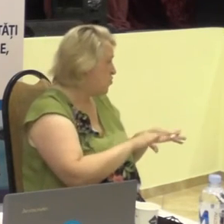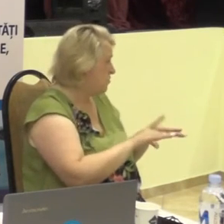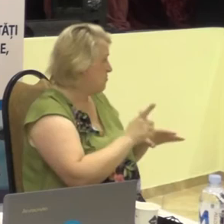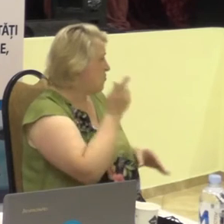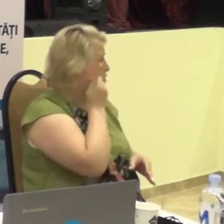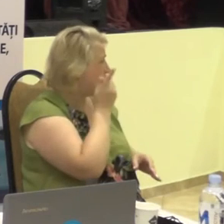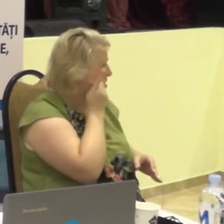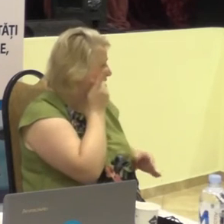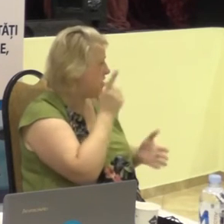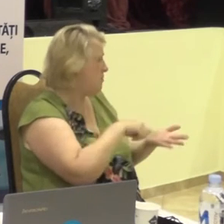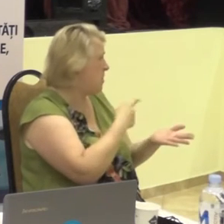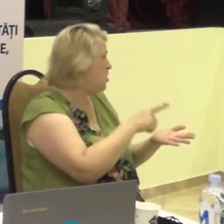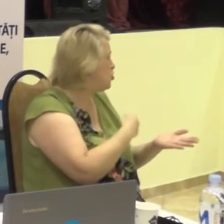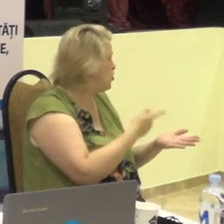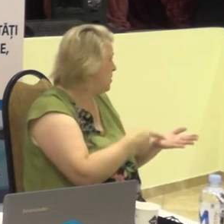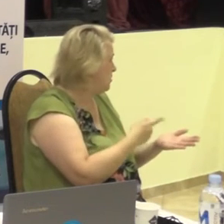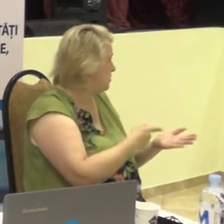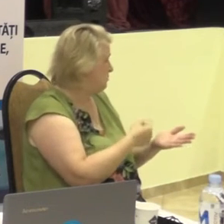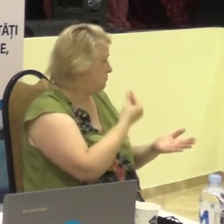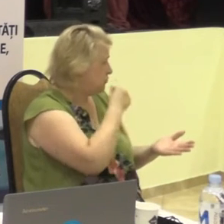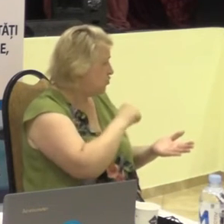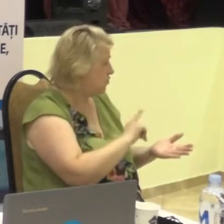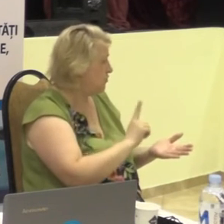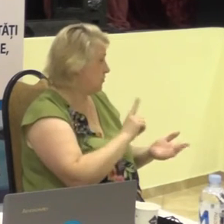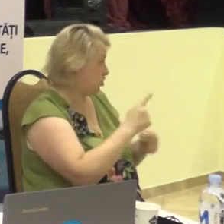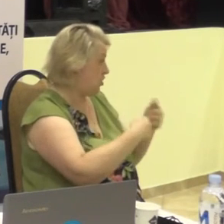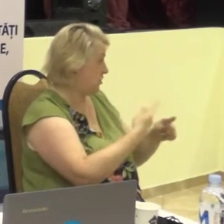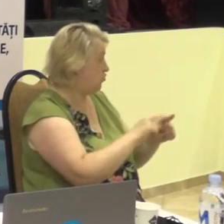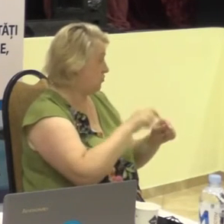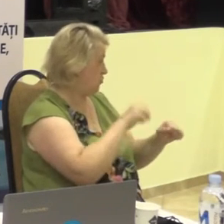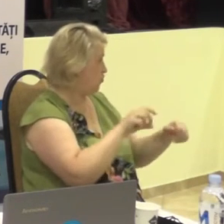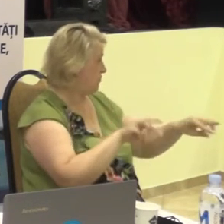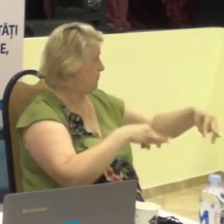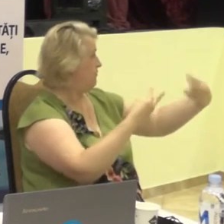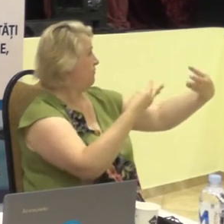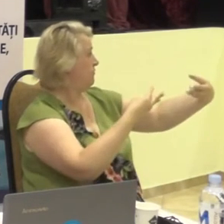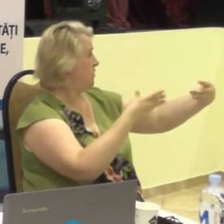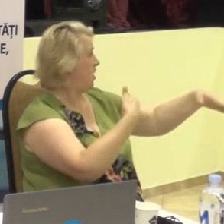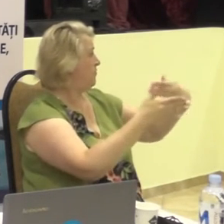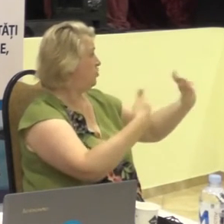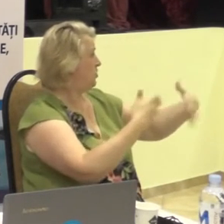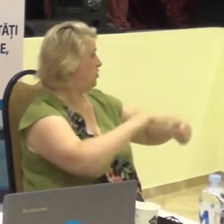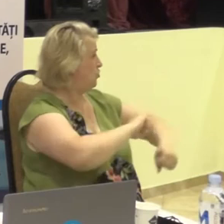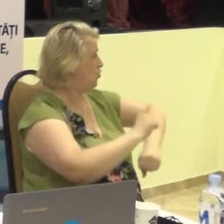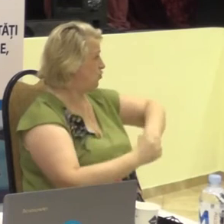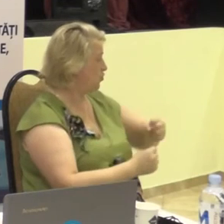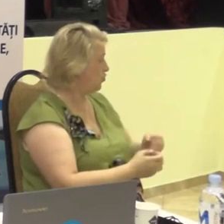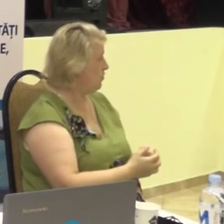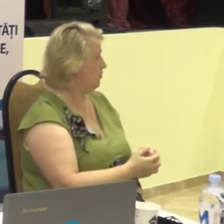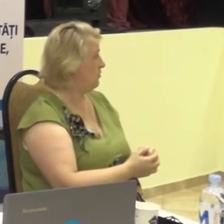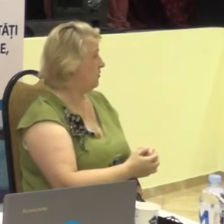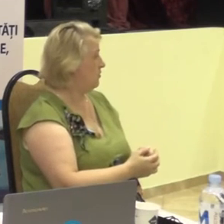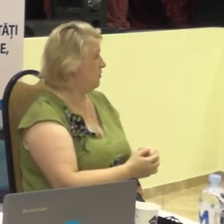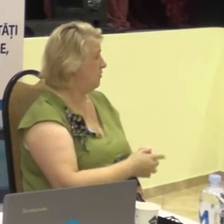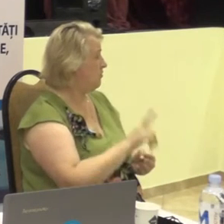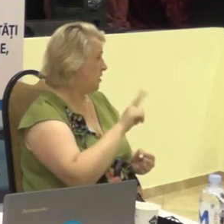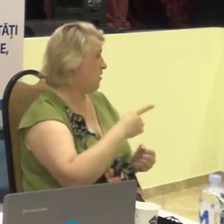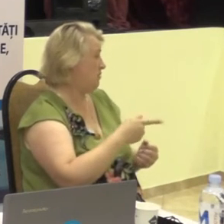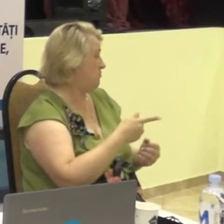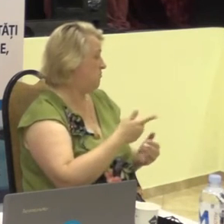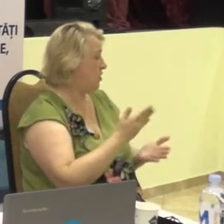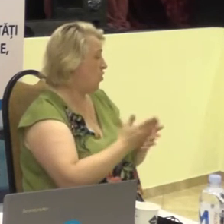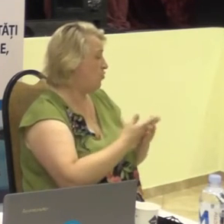telefon performant, prin care ei pot comunica unii cu alții, chiar fiind la o